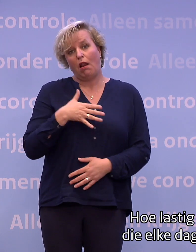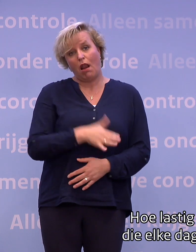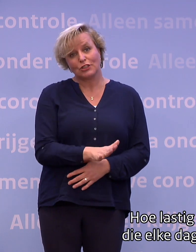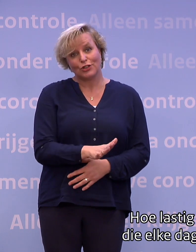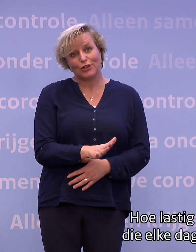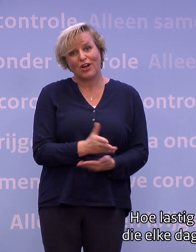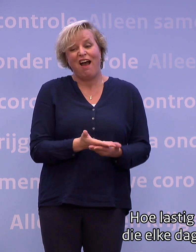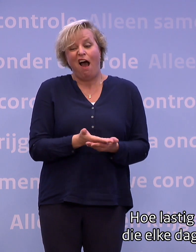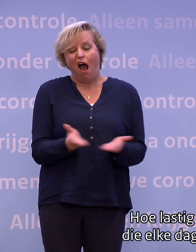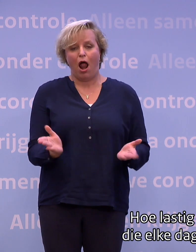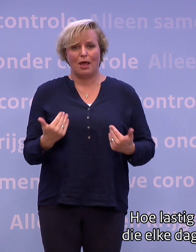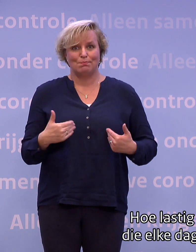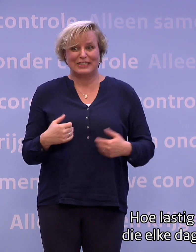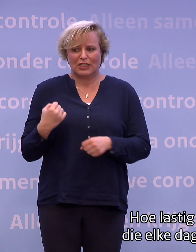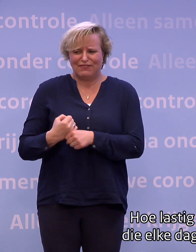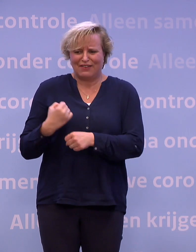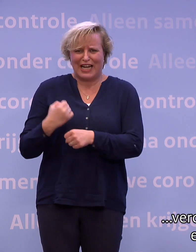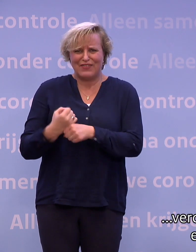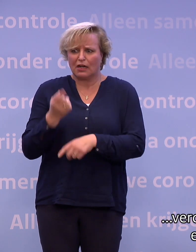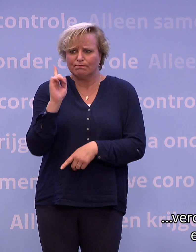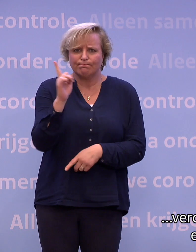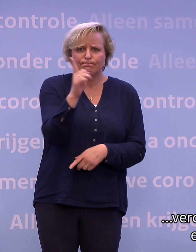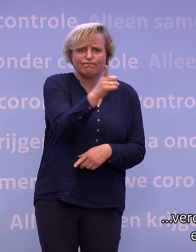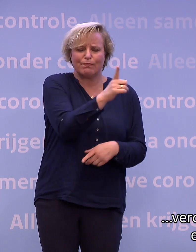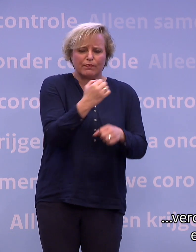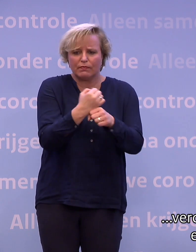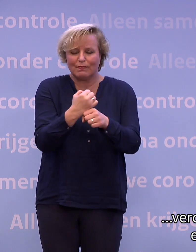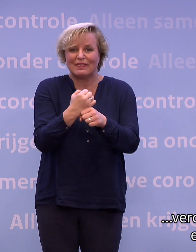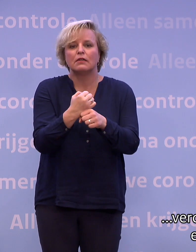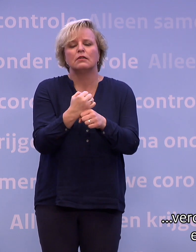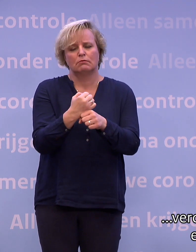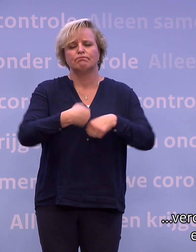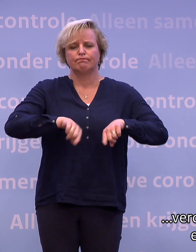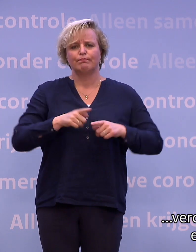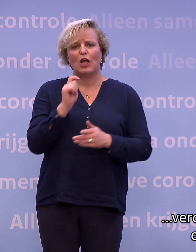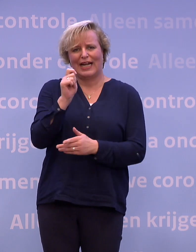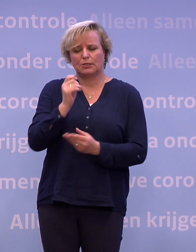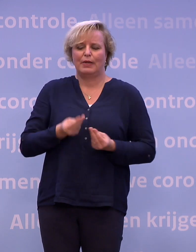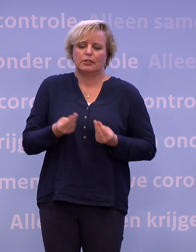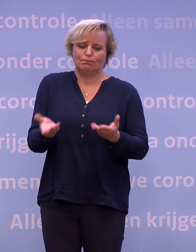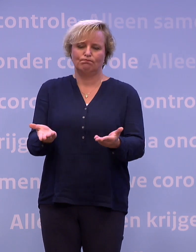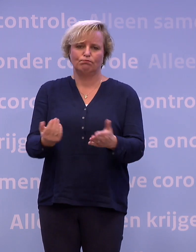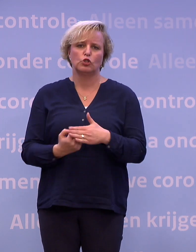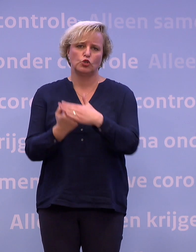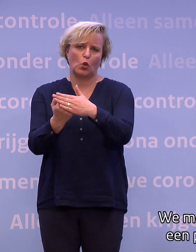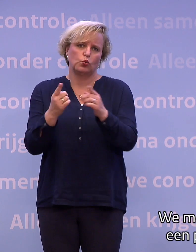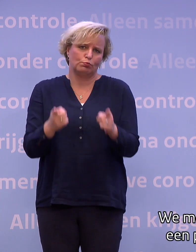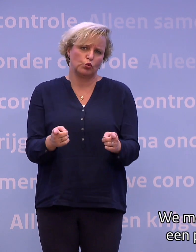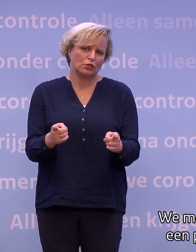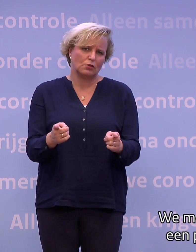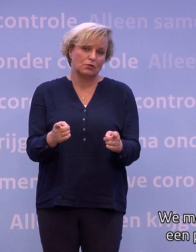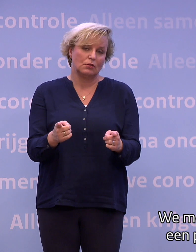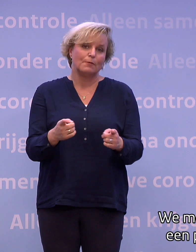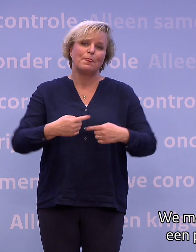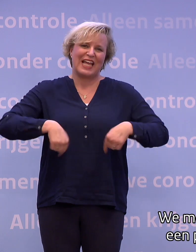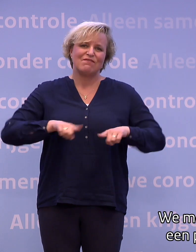alle mensen die elke dag voor ons op pad gaan, verdienen ons respect en onze steun. We moeten het